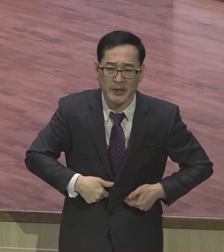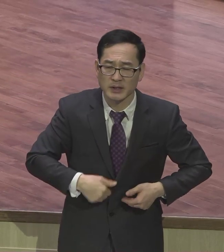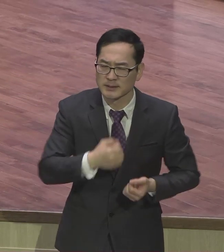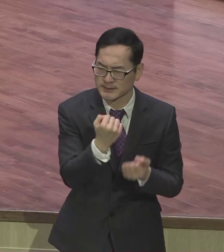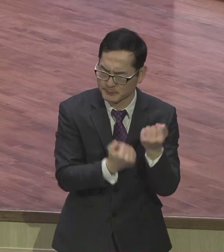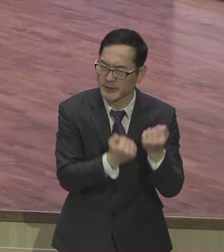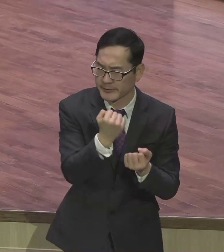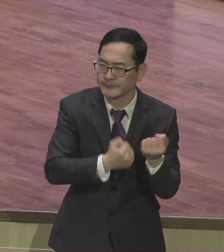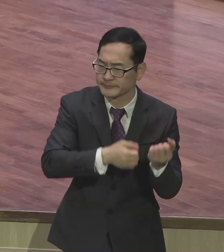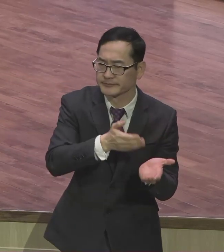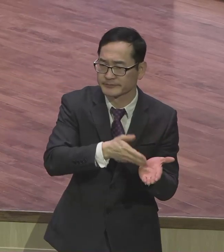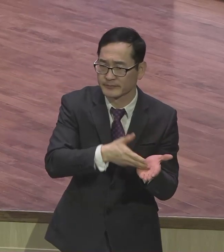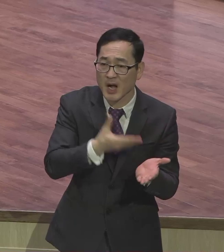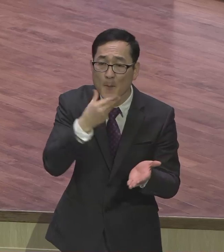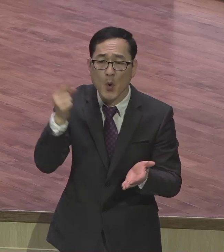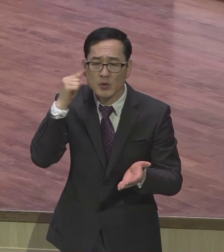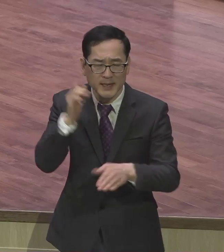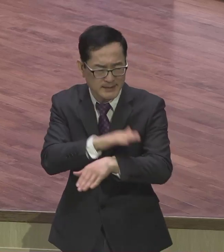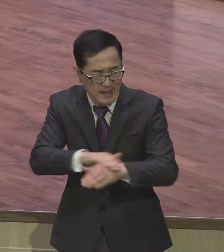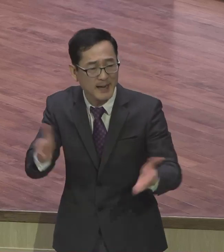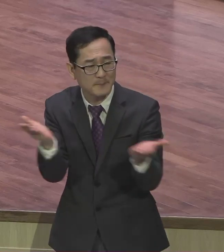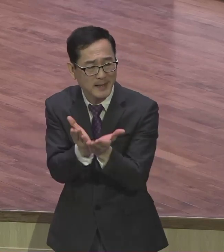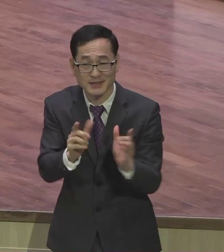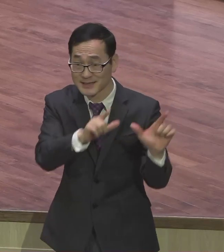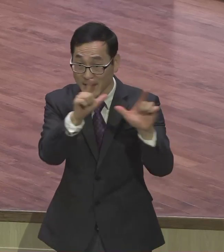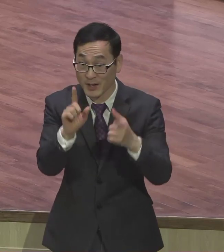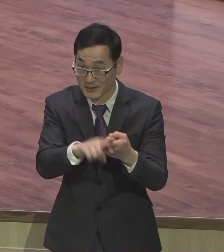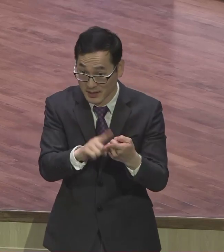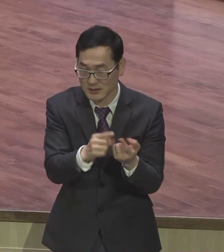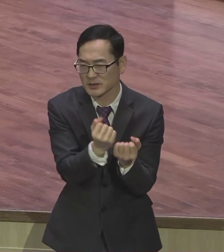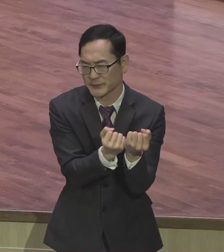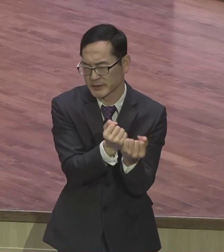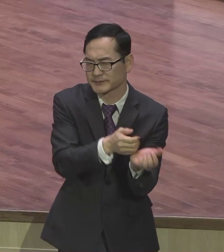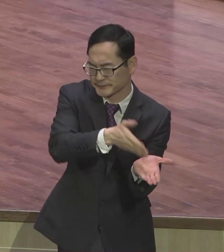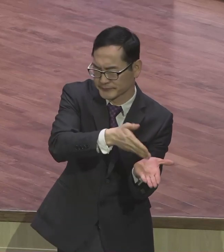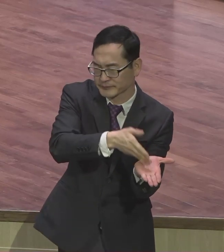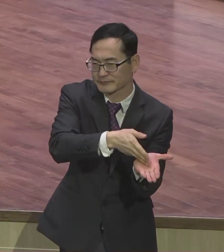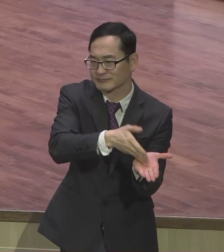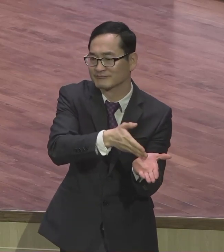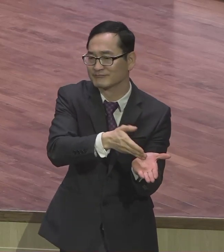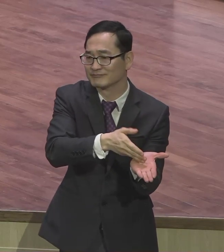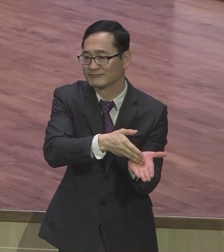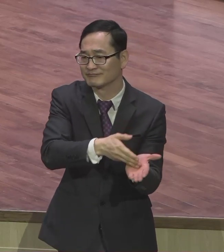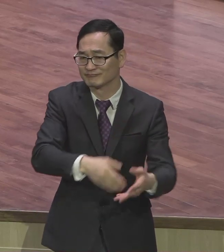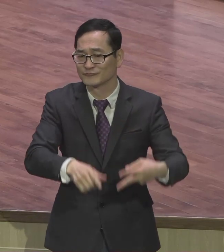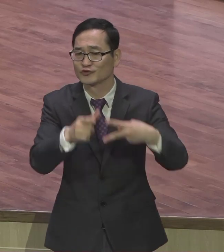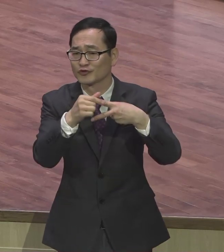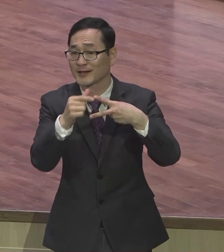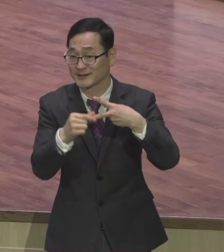보금의 합당한 생활인지에 대해서 크게 그렇게 두 가지를 밝힙니다 첫째는